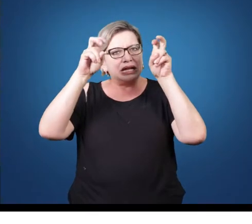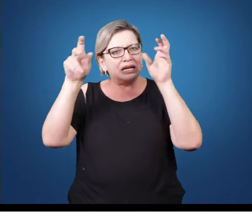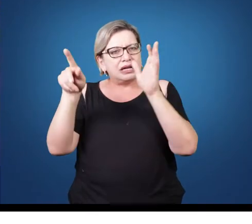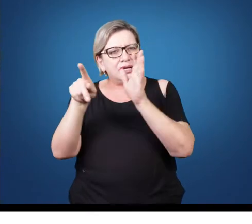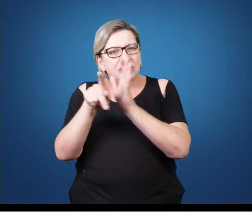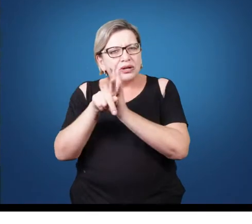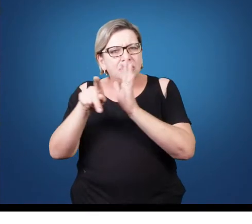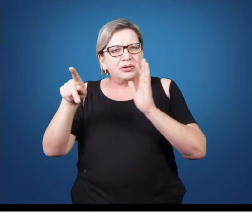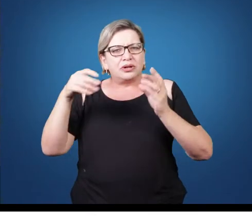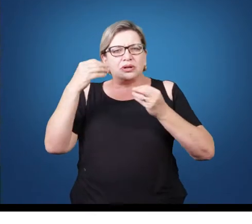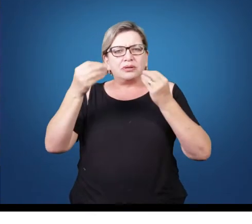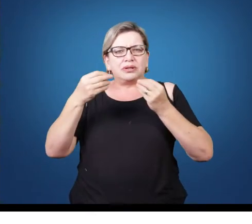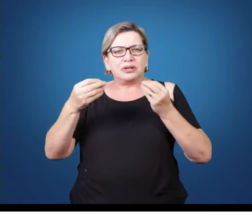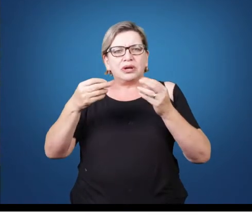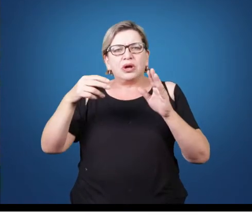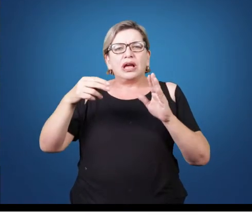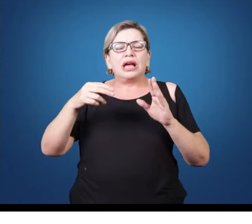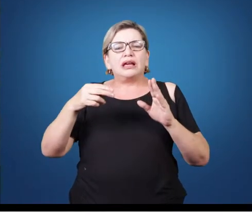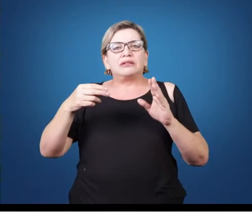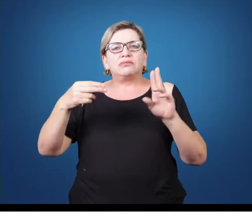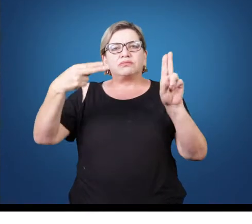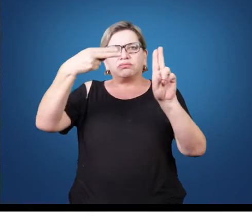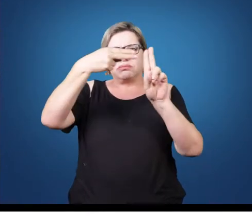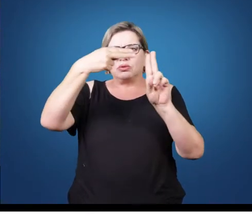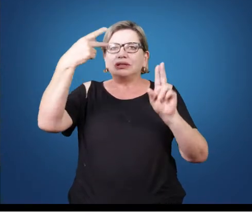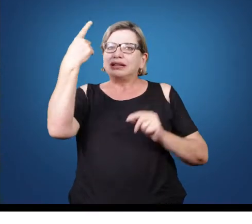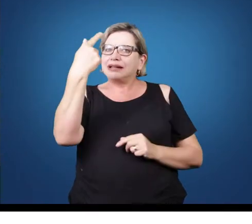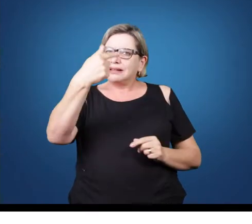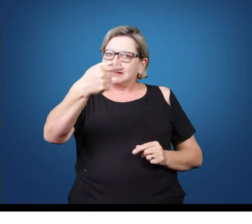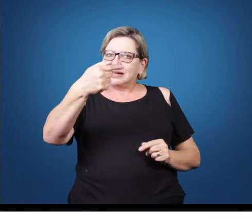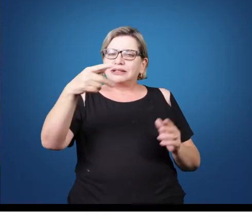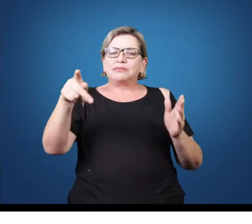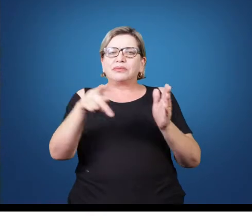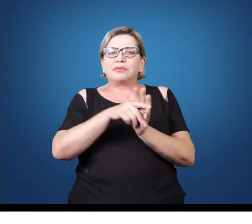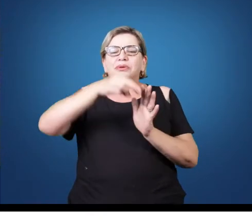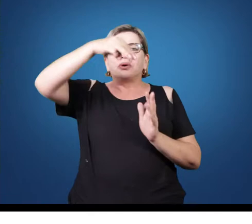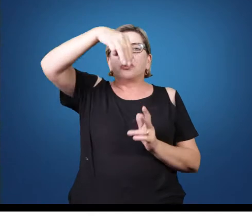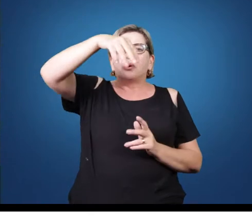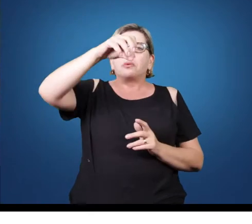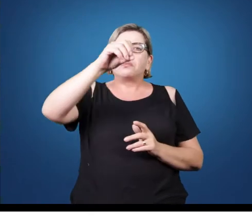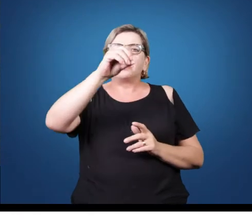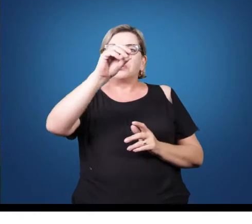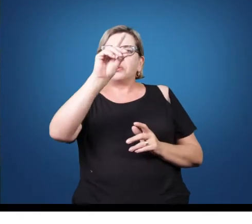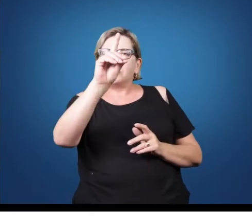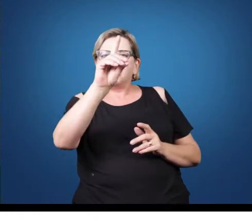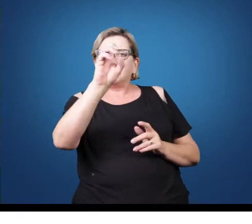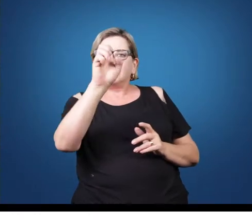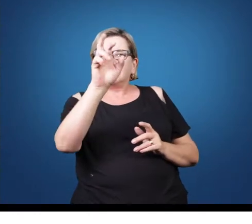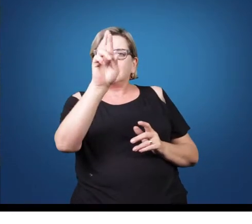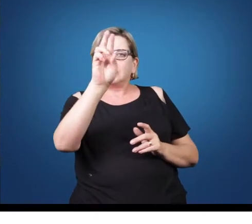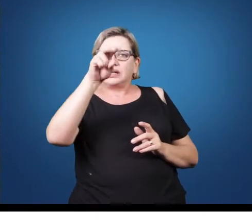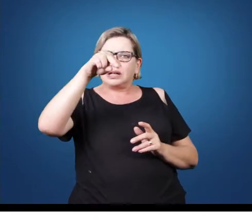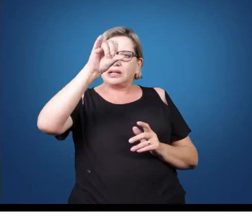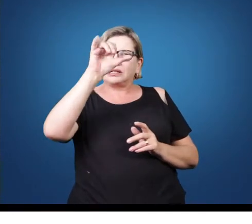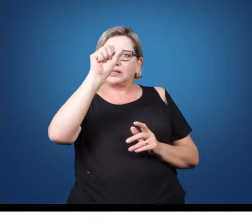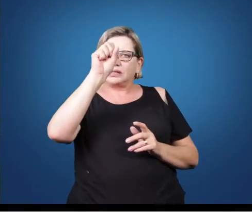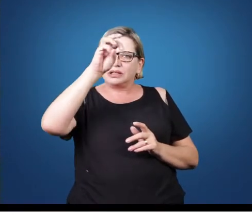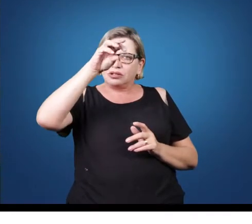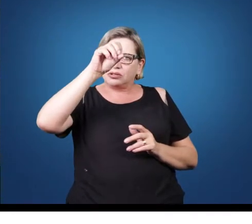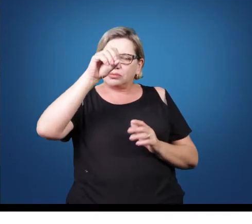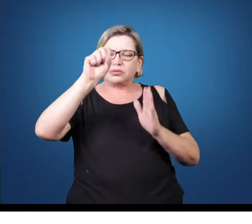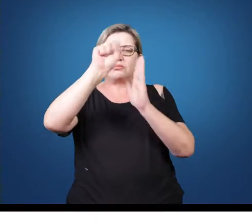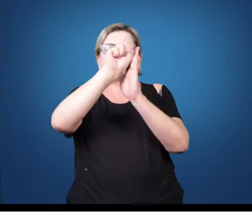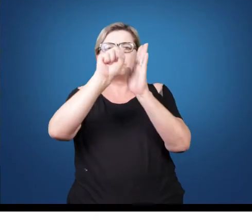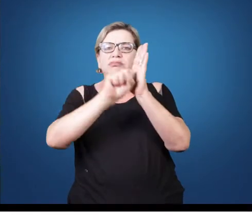unidade de autoestudo número 7, que fala do modernismo do século XX e da produção musical, sonora,